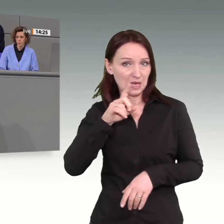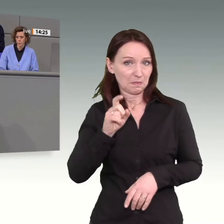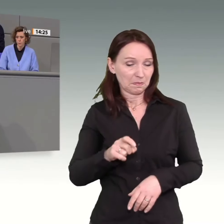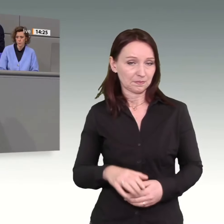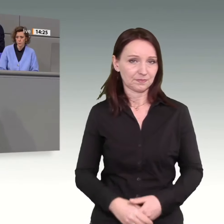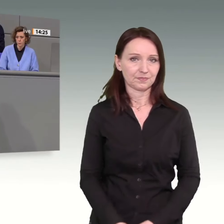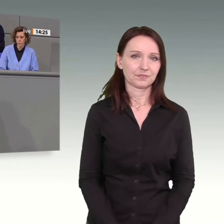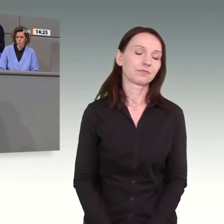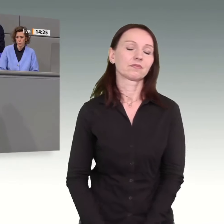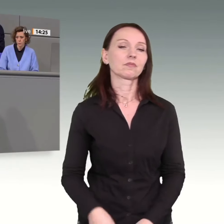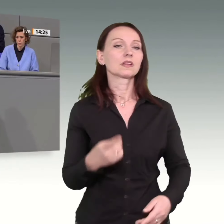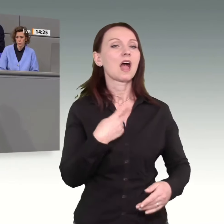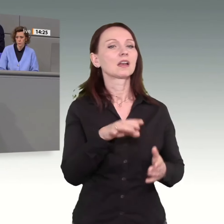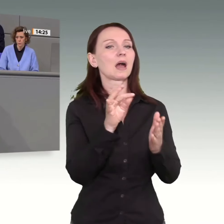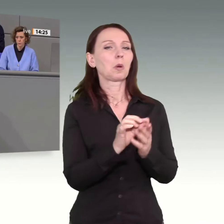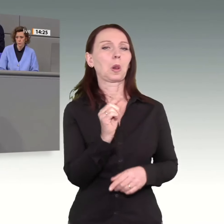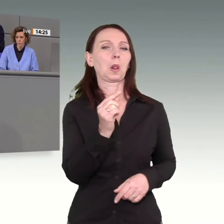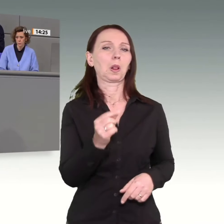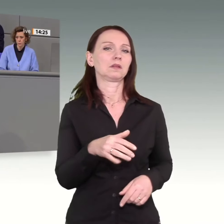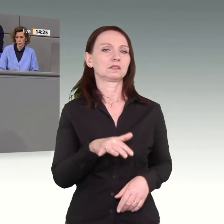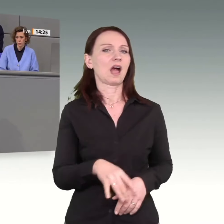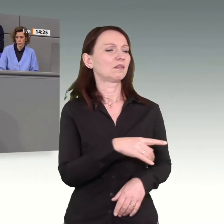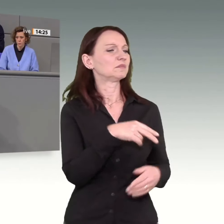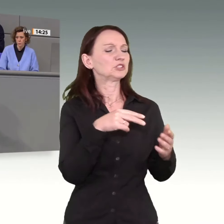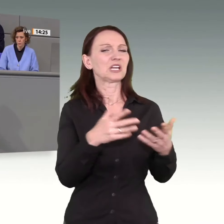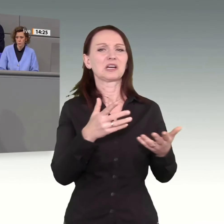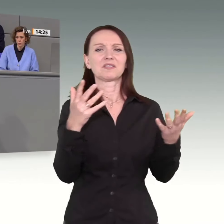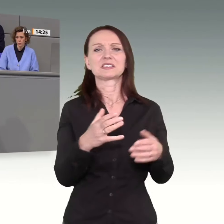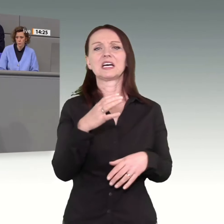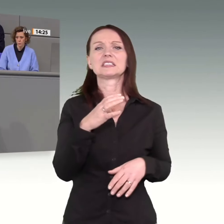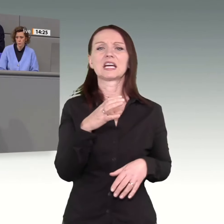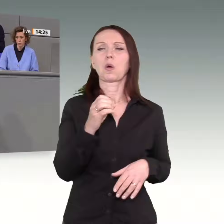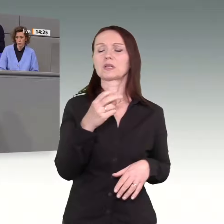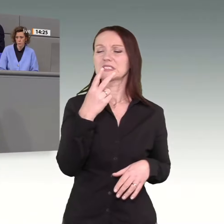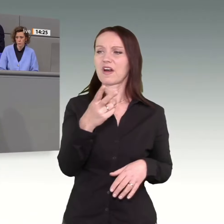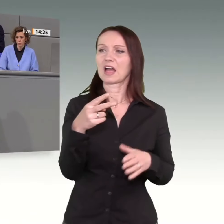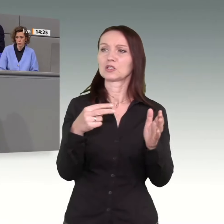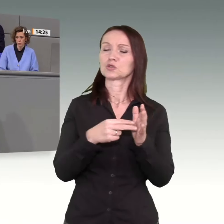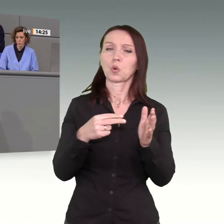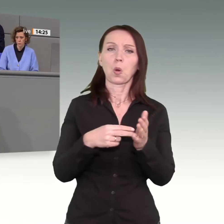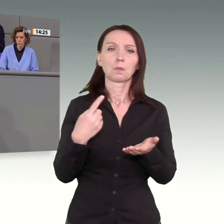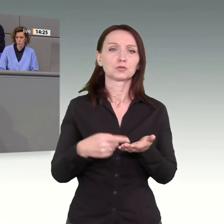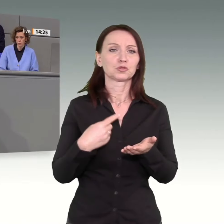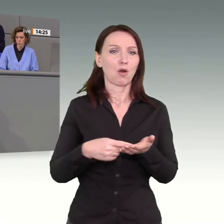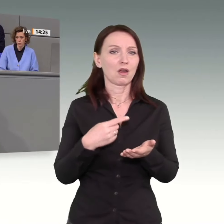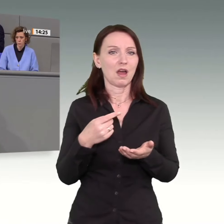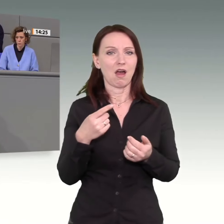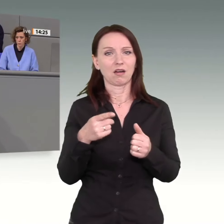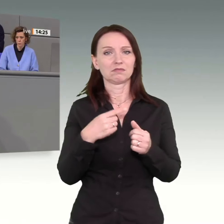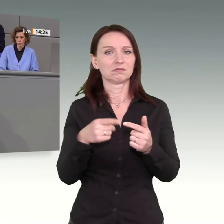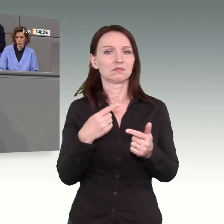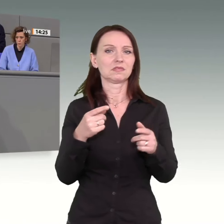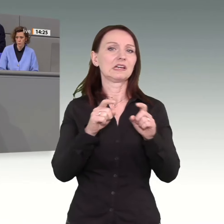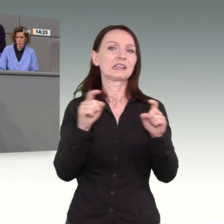weiteren dürren Punkte, da steht irgendwas von CO2-Stromsteuer, das sind